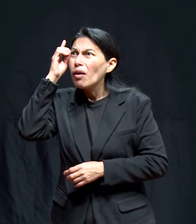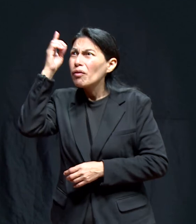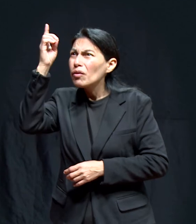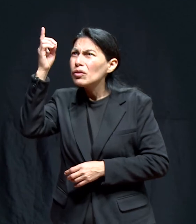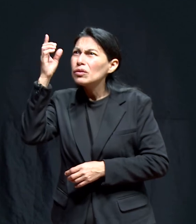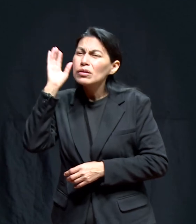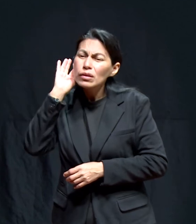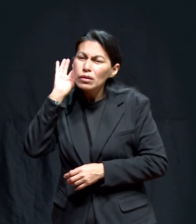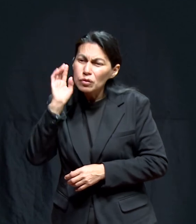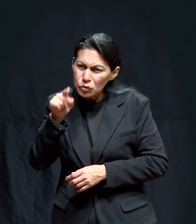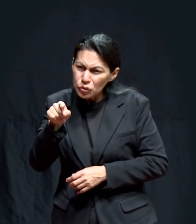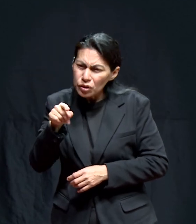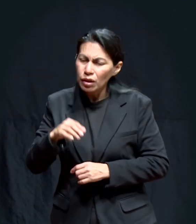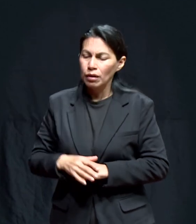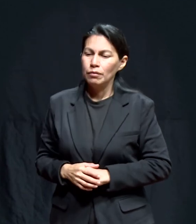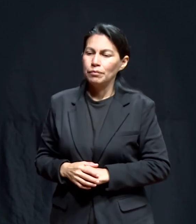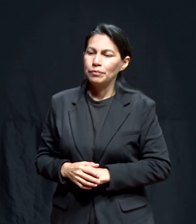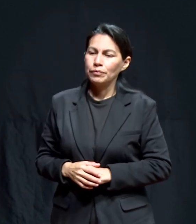Y le digo, hijo,